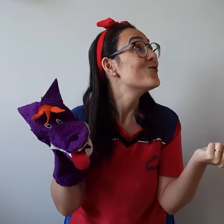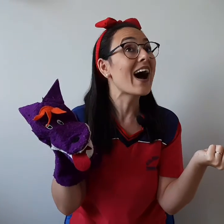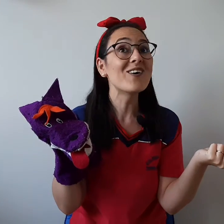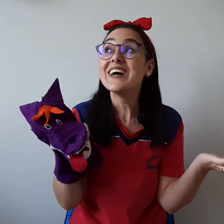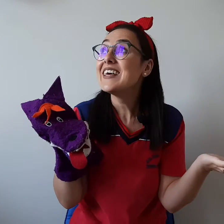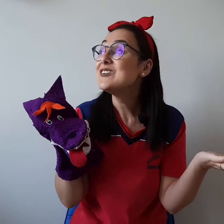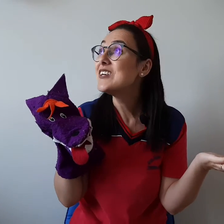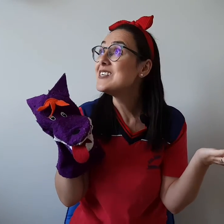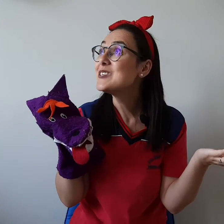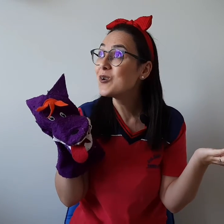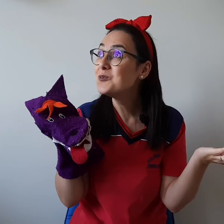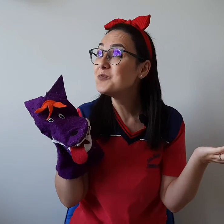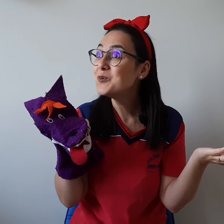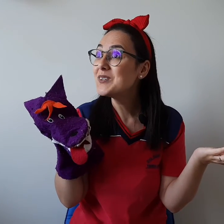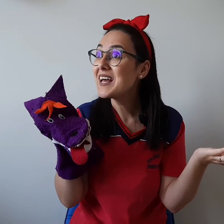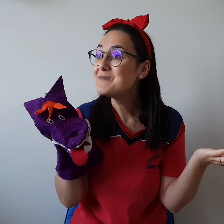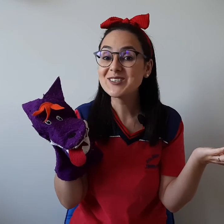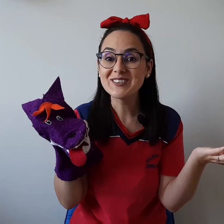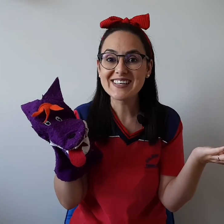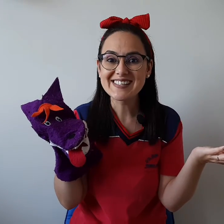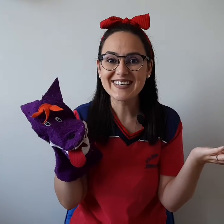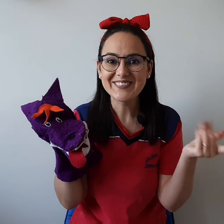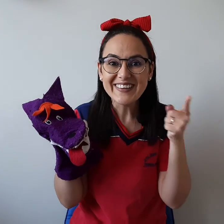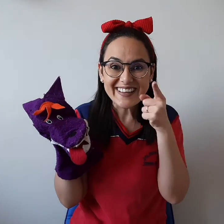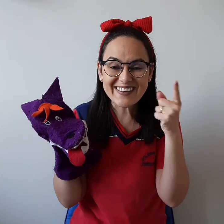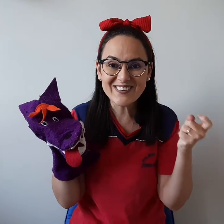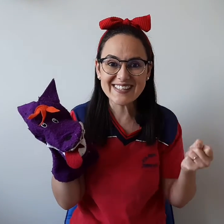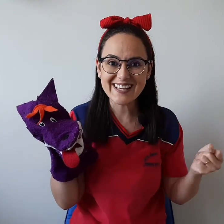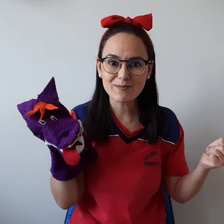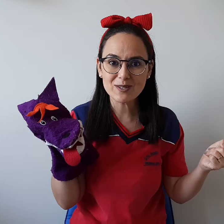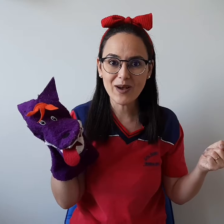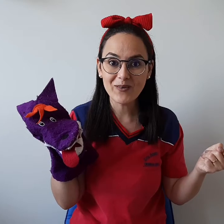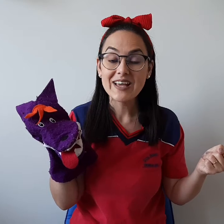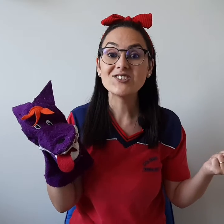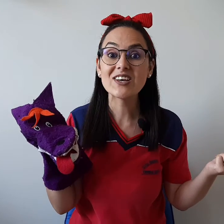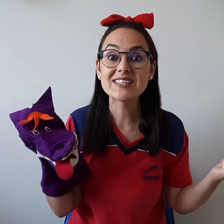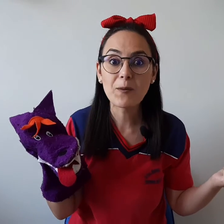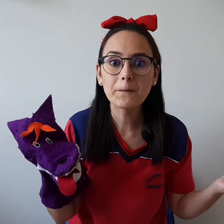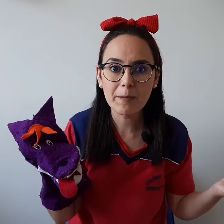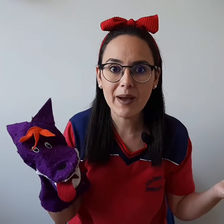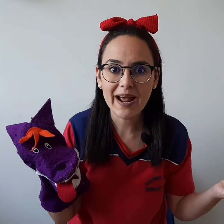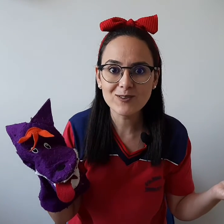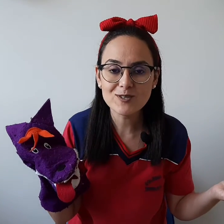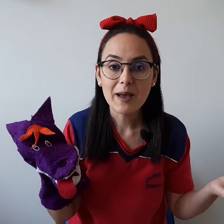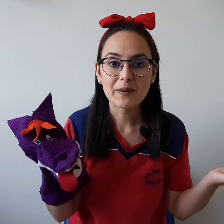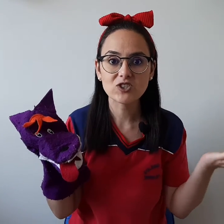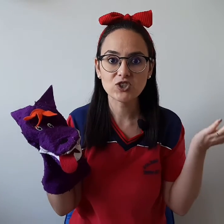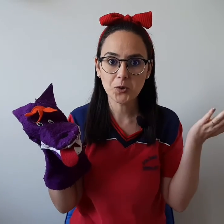Uau! Eu já estou no mundo da imaginação! E vocês, pessoal? Já estão preparados para a gente